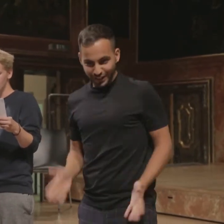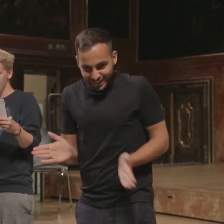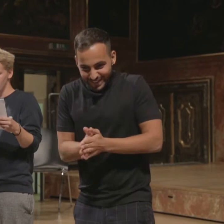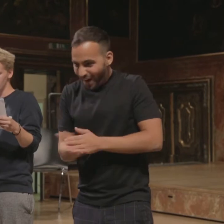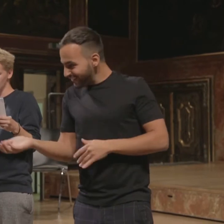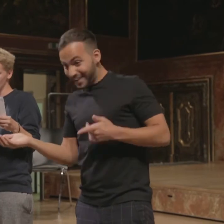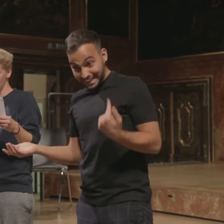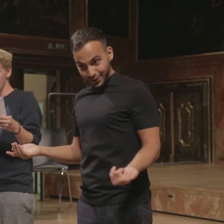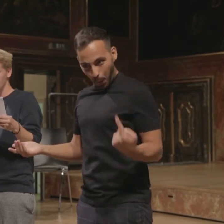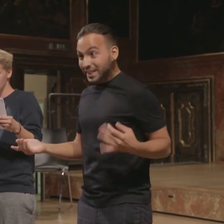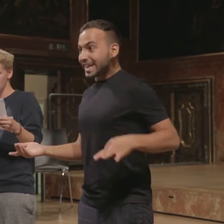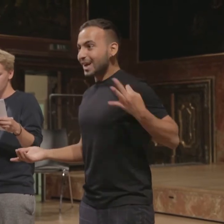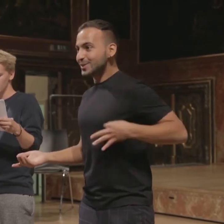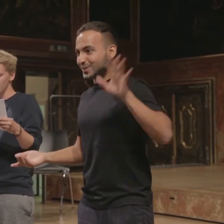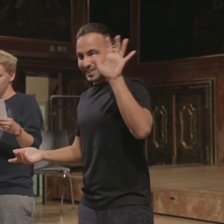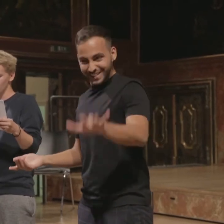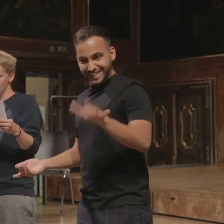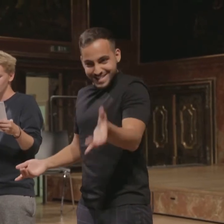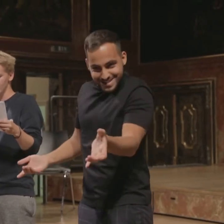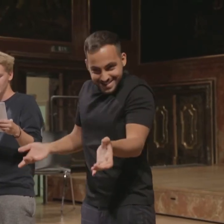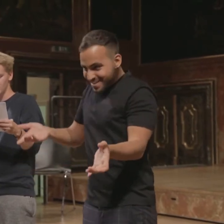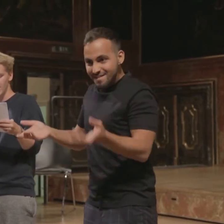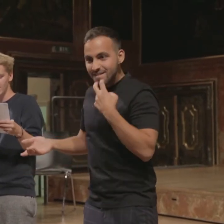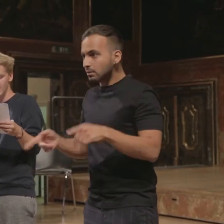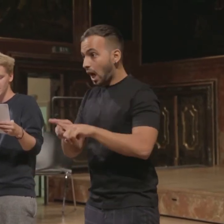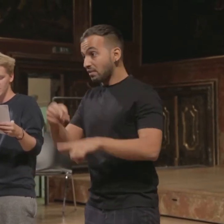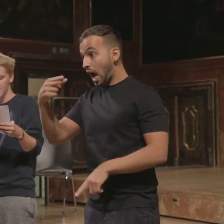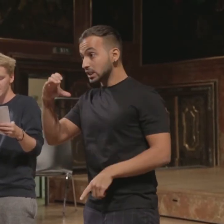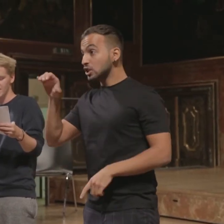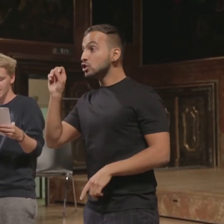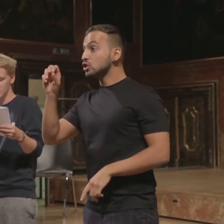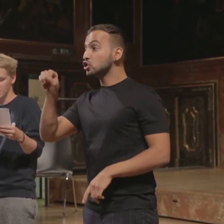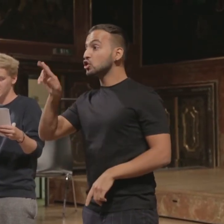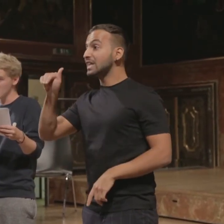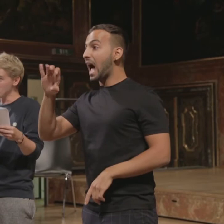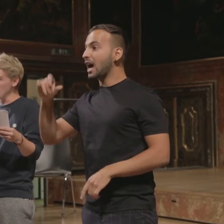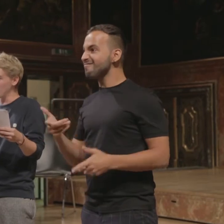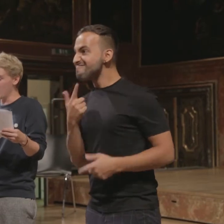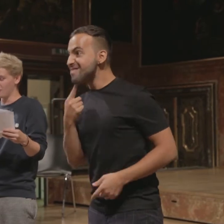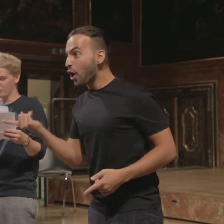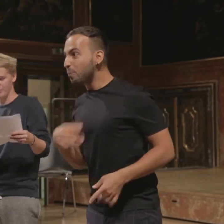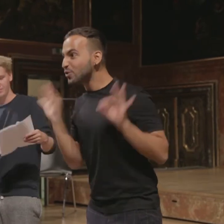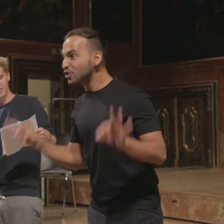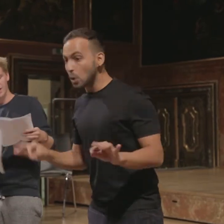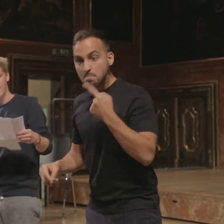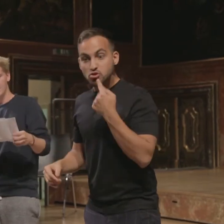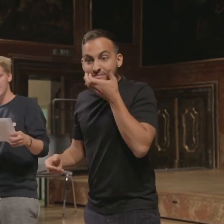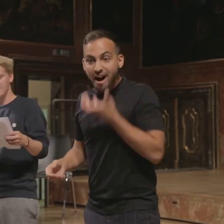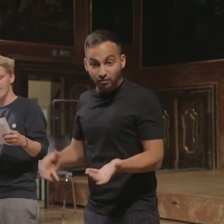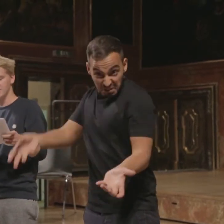machen wir dich gesund, grinste sie furchteinflößender als HC Strache, wenn er von sozialen Maßnahmen spricht. Mund auf! Mit verzweifelt